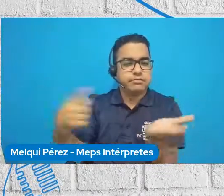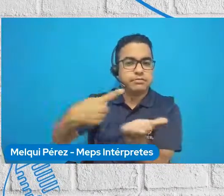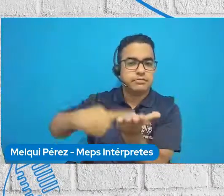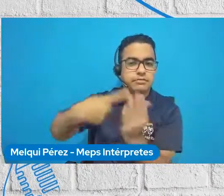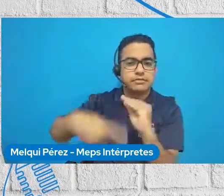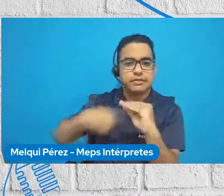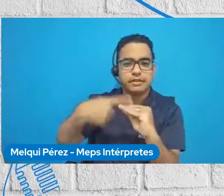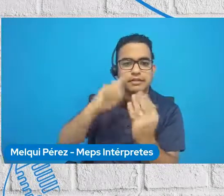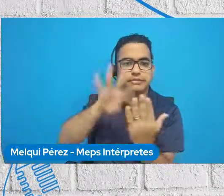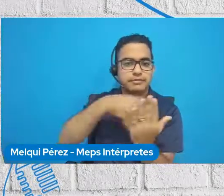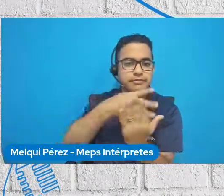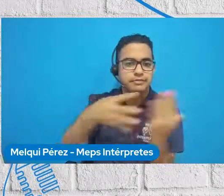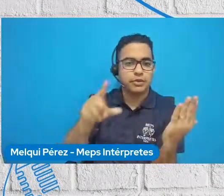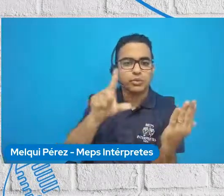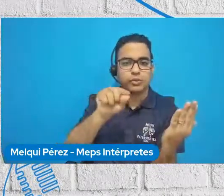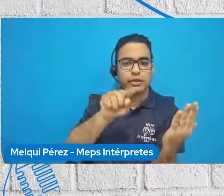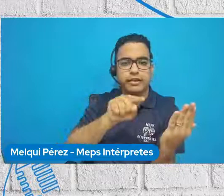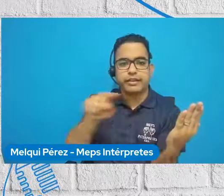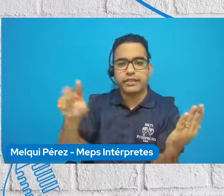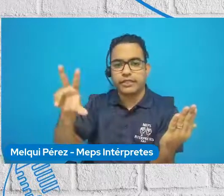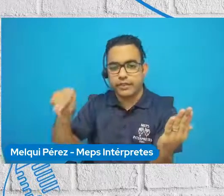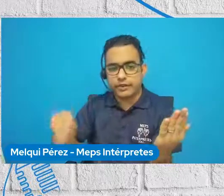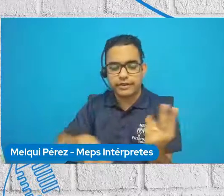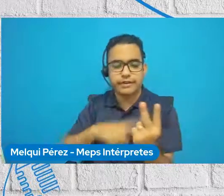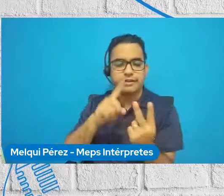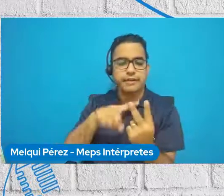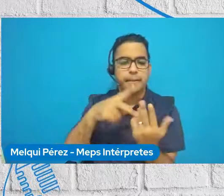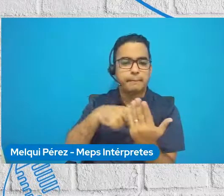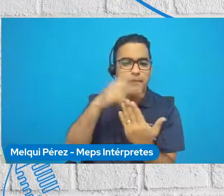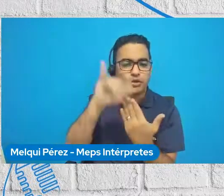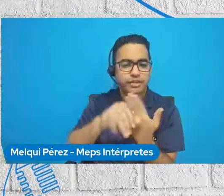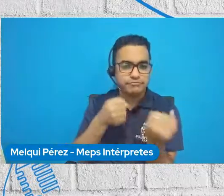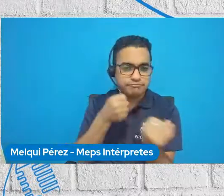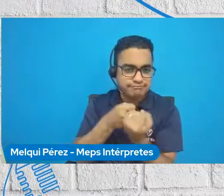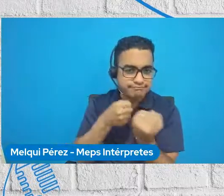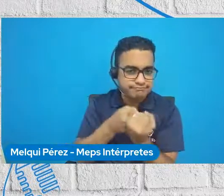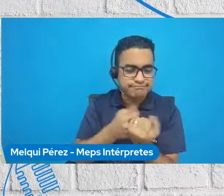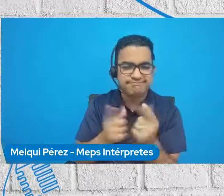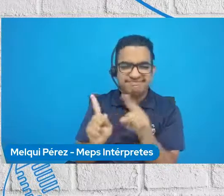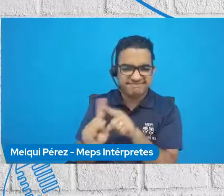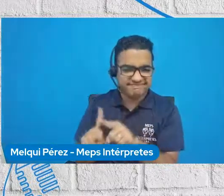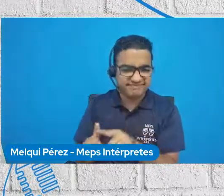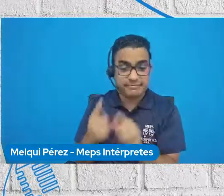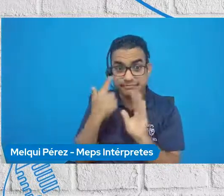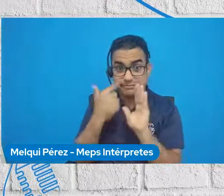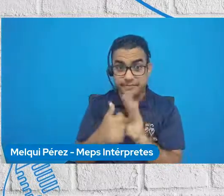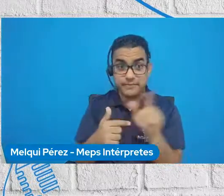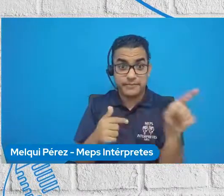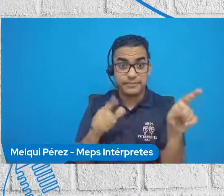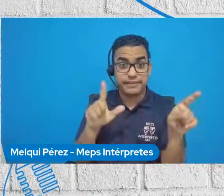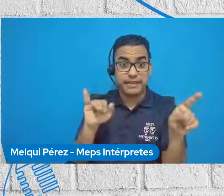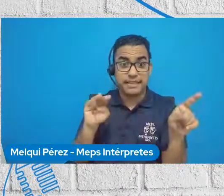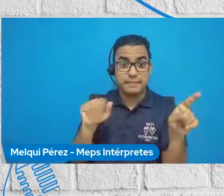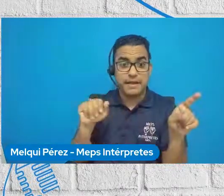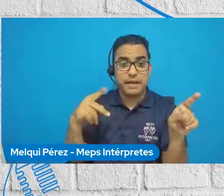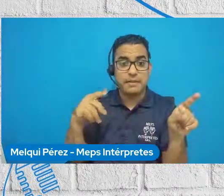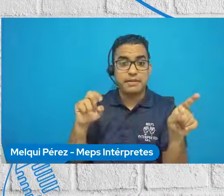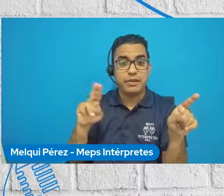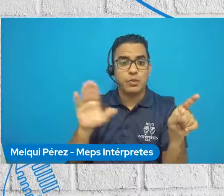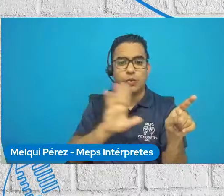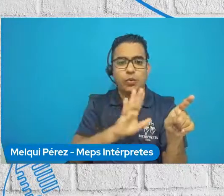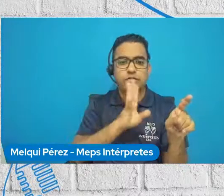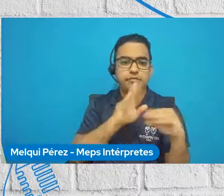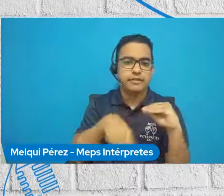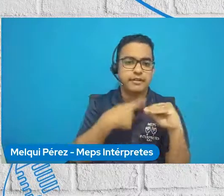relacionada al evento o al proyecto a lo cual está apoyando. En el caso de Lima fue Deporte para el Desarrollo, en el caso de la COVID